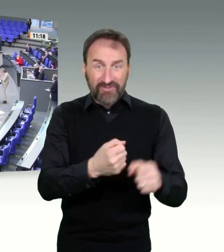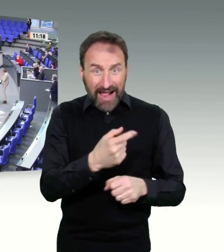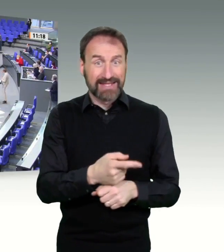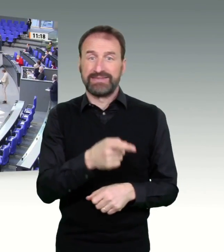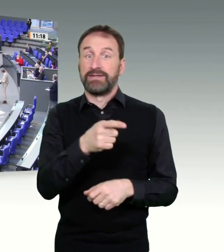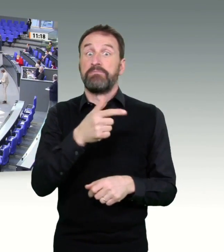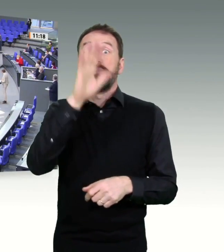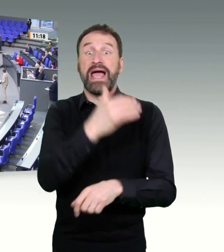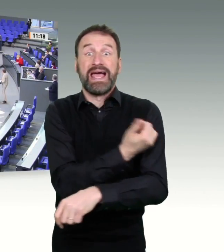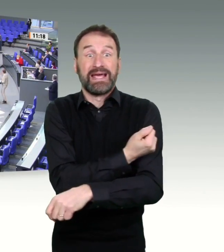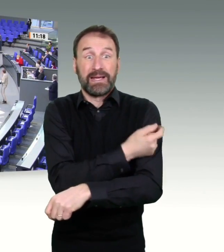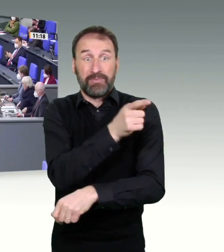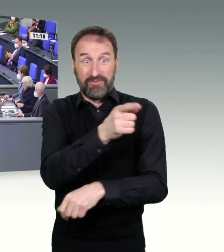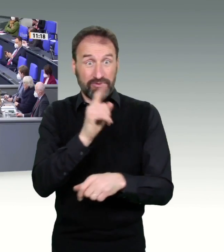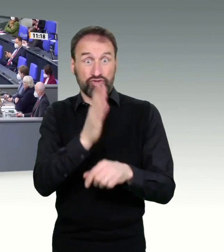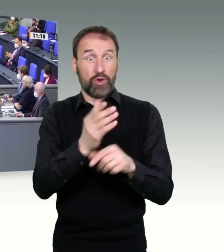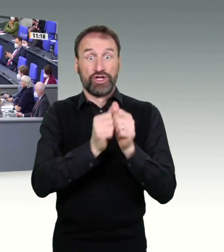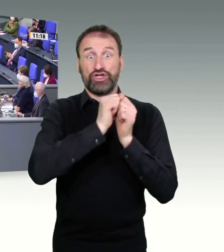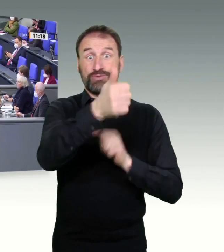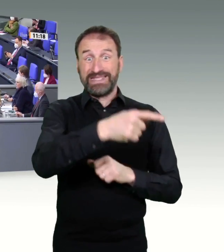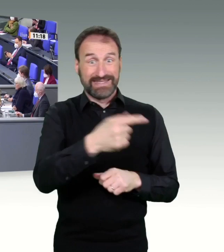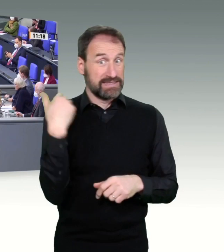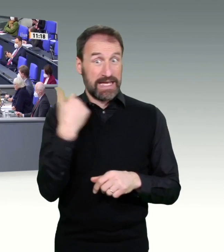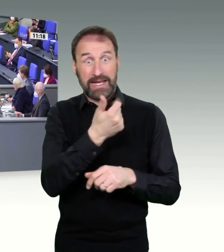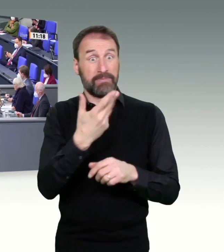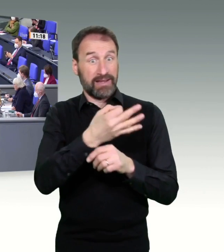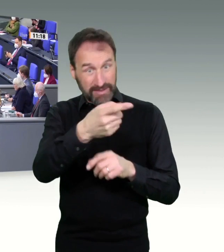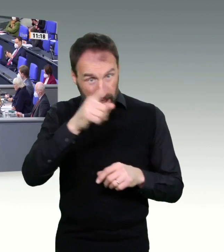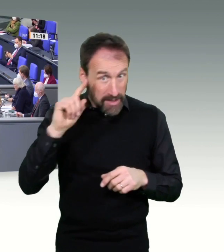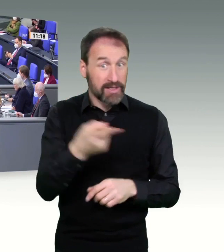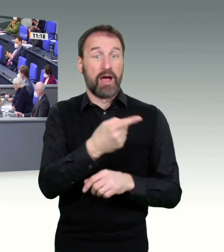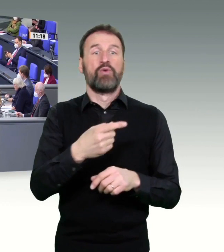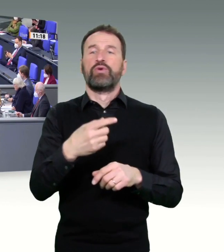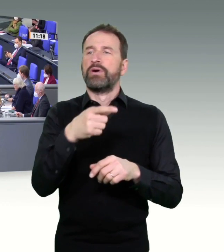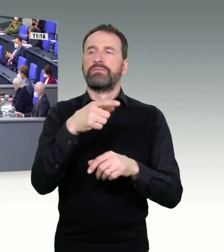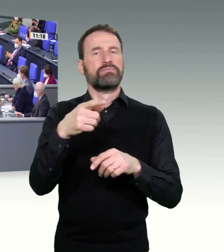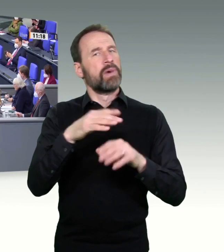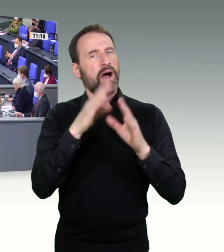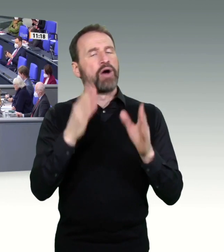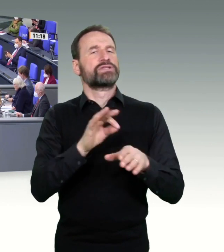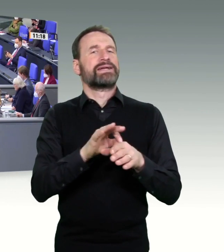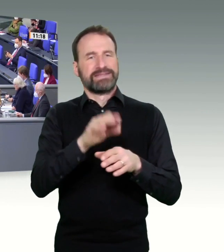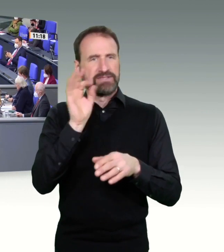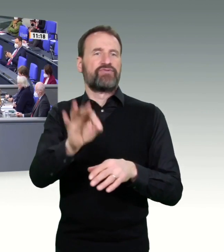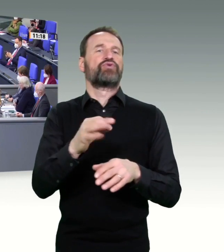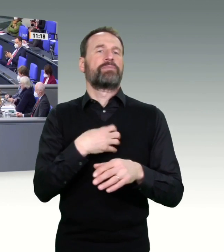auch zur Vergütung, aber vor allem auch die Fragen der eigenständigen Datenmeldung an das Robert-Koch-Institut für den